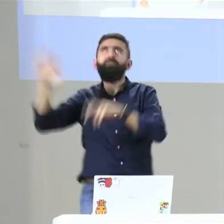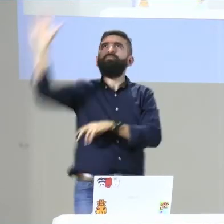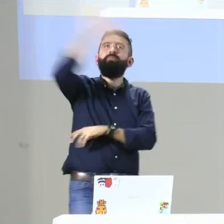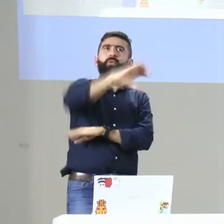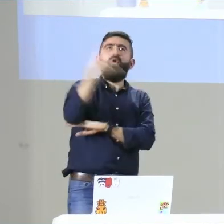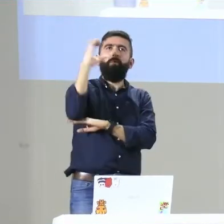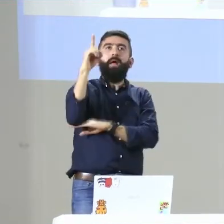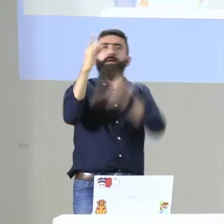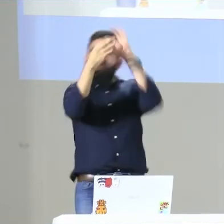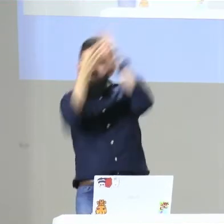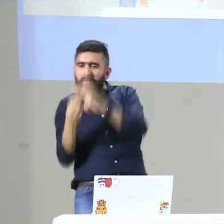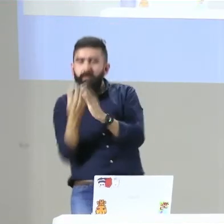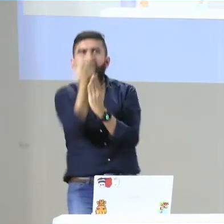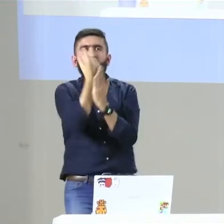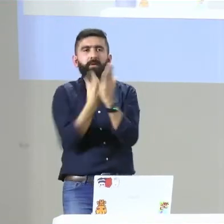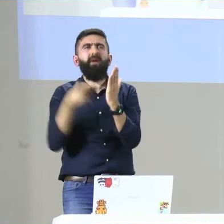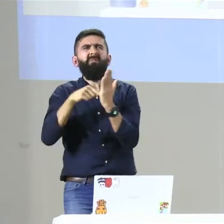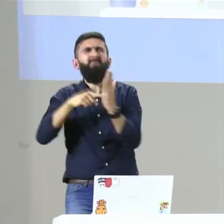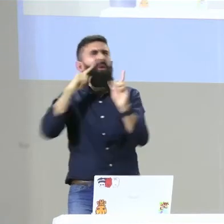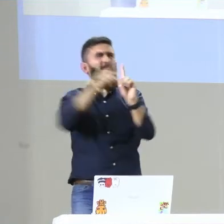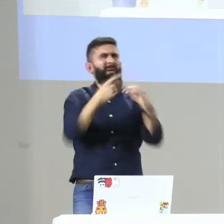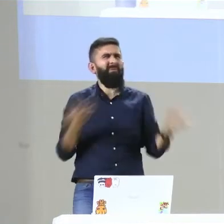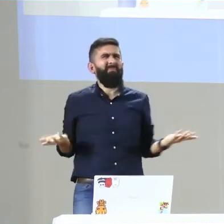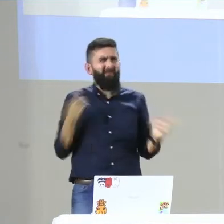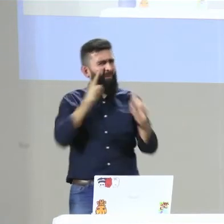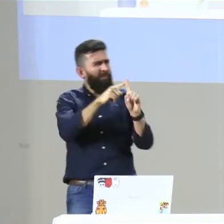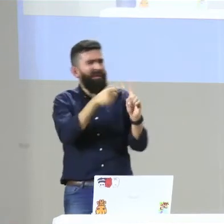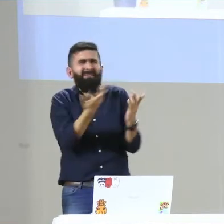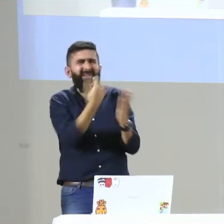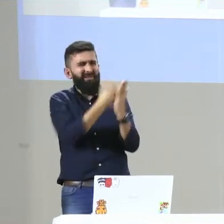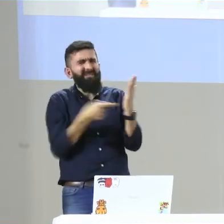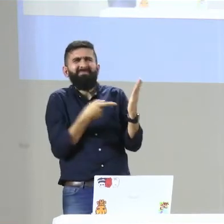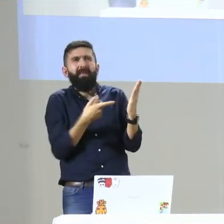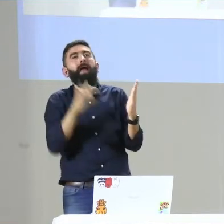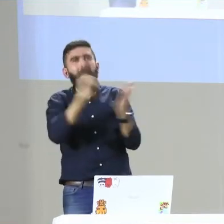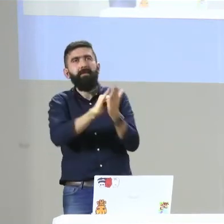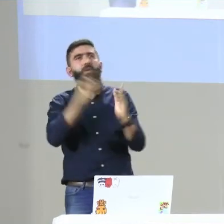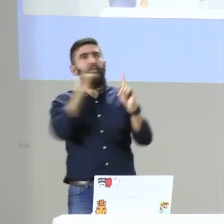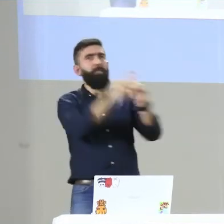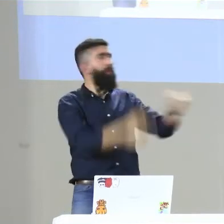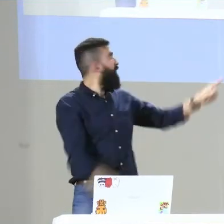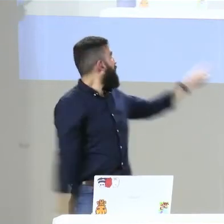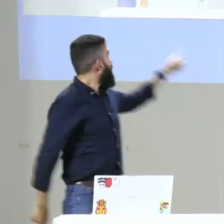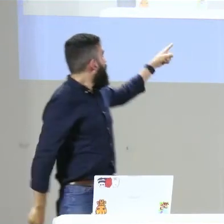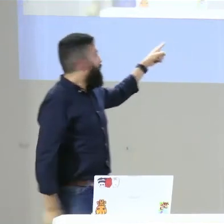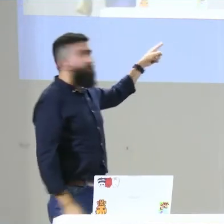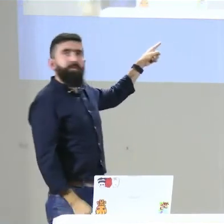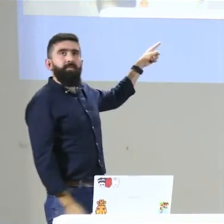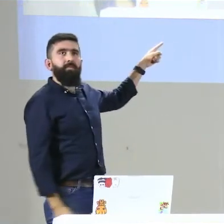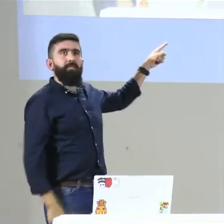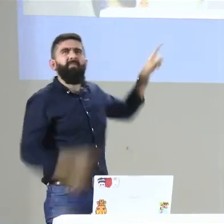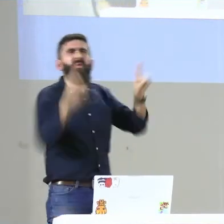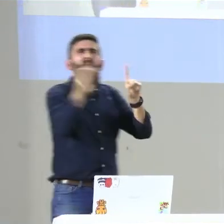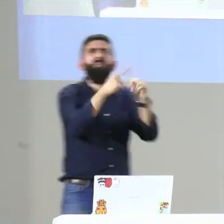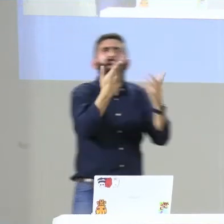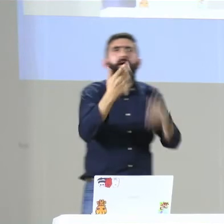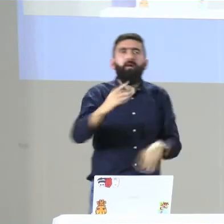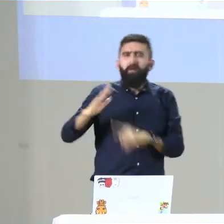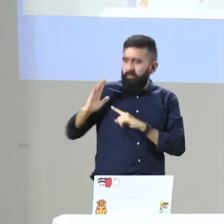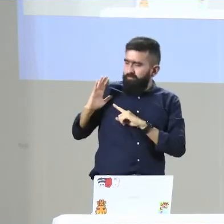Y decíamos, bueno, vamos a crear este estudio a nivel nacional de caracterización y la vamos a relacionar con un, la vamos a hacer a través de una encuesta. ¿Y cuál es